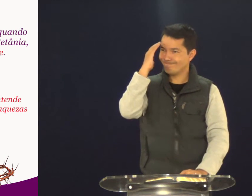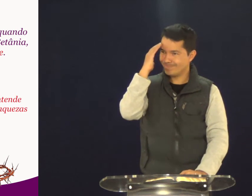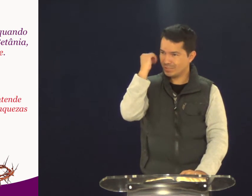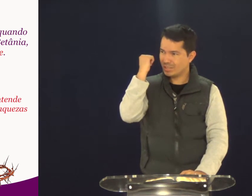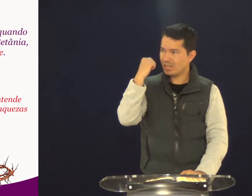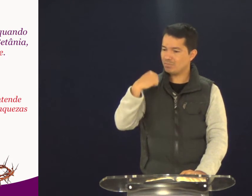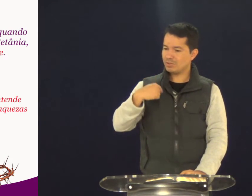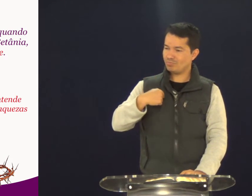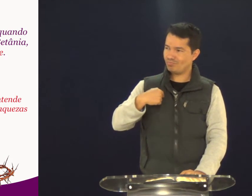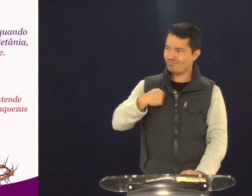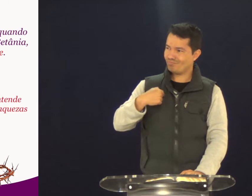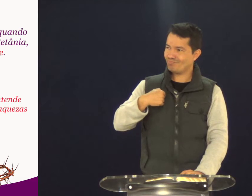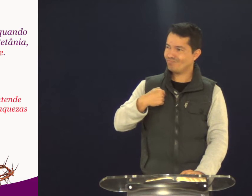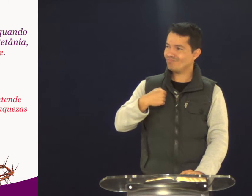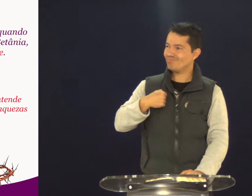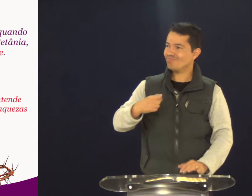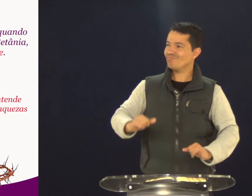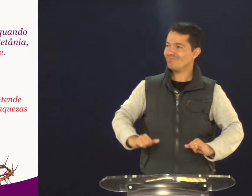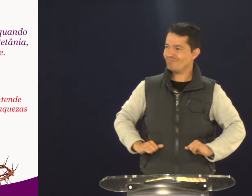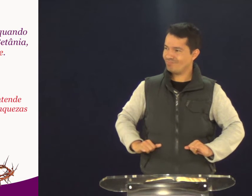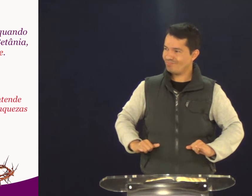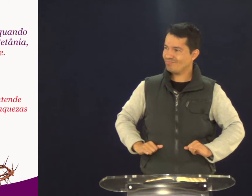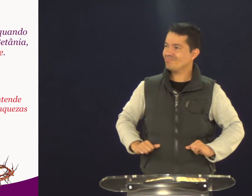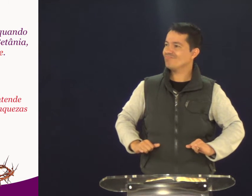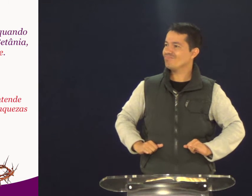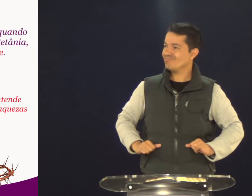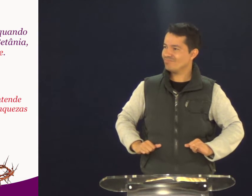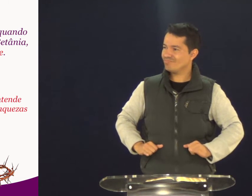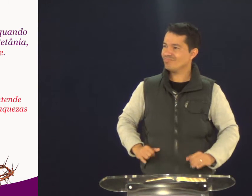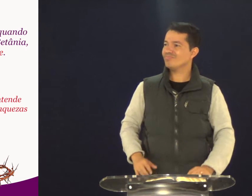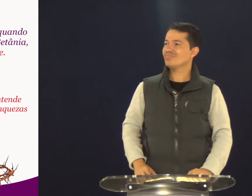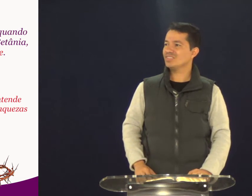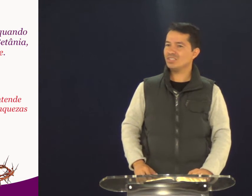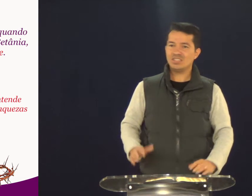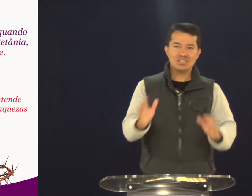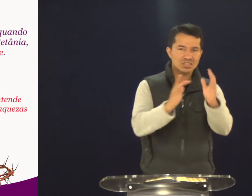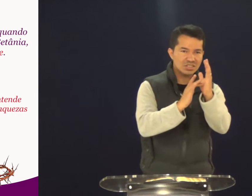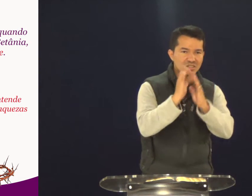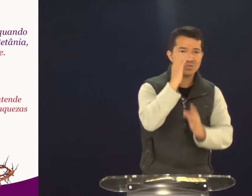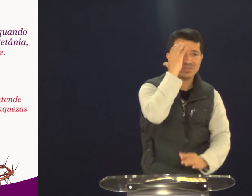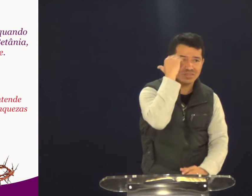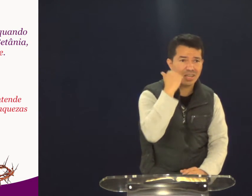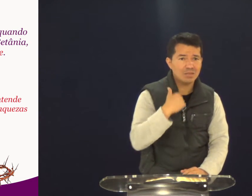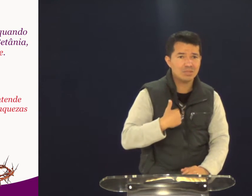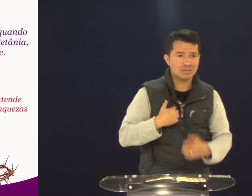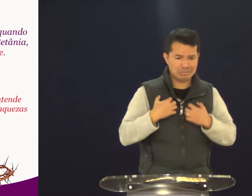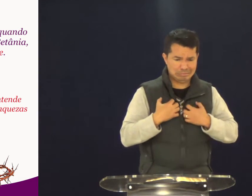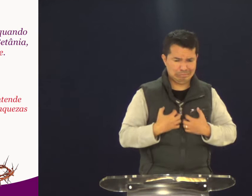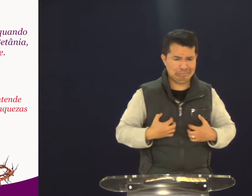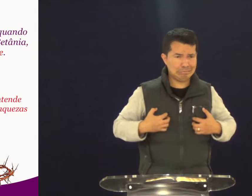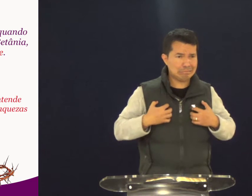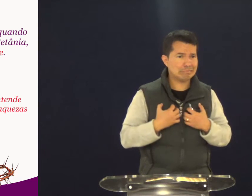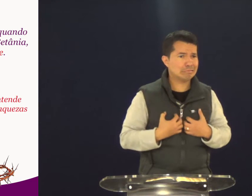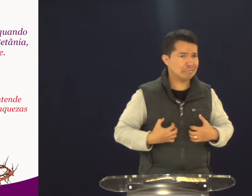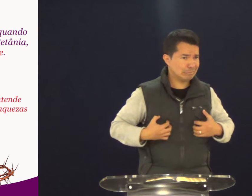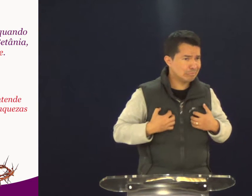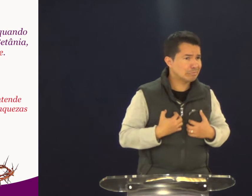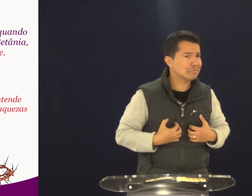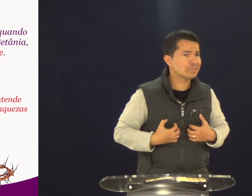sabe o que eu passo. Sabe os meus sofrimentos. Jesus sabe as